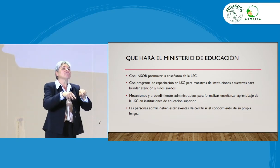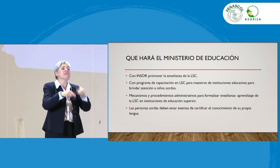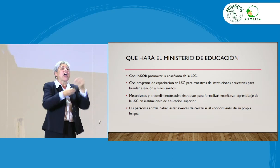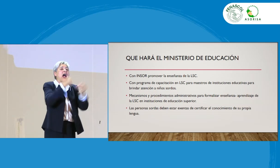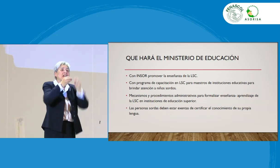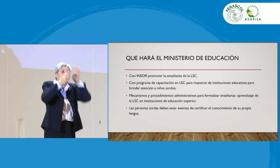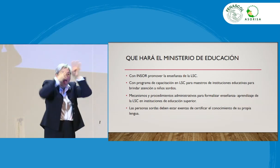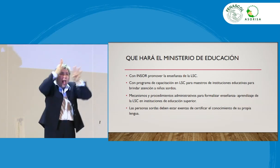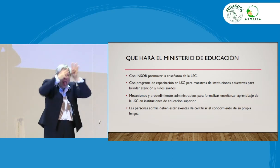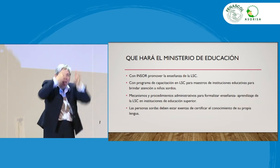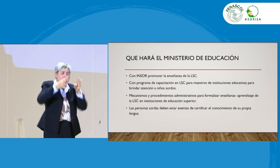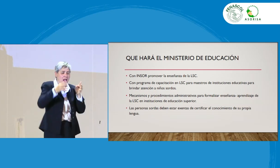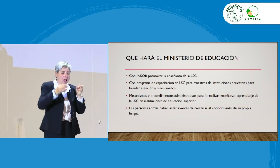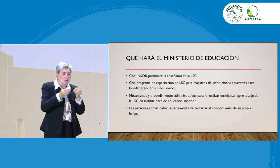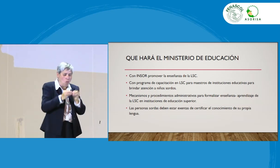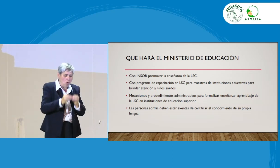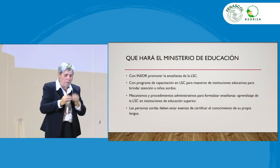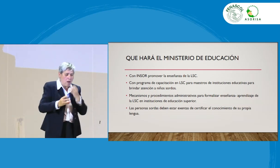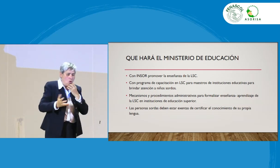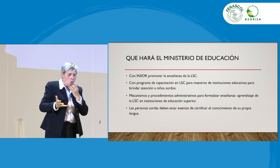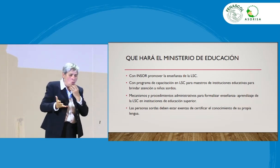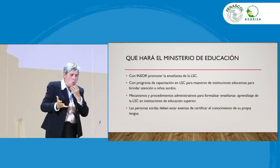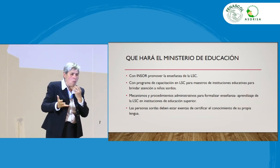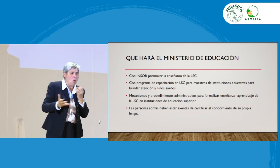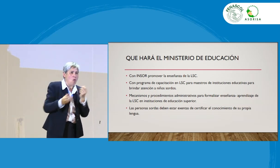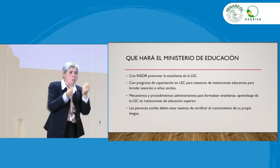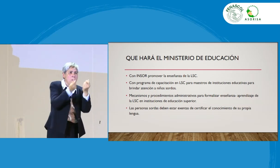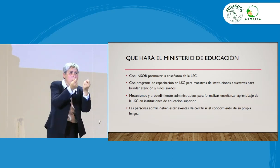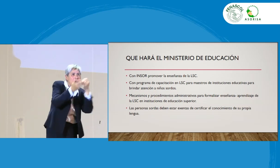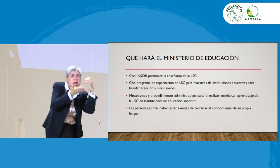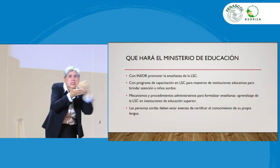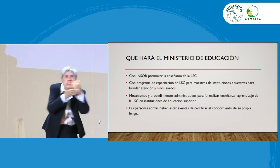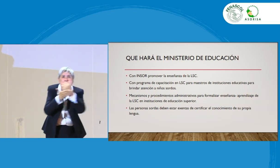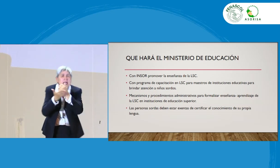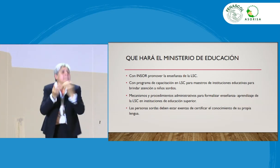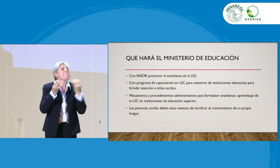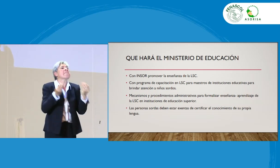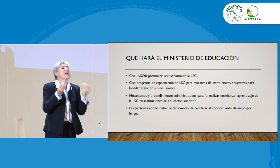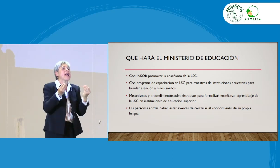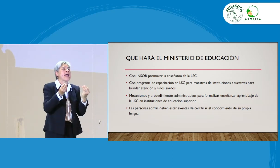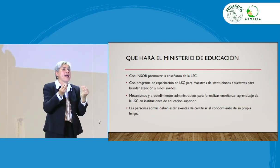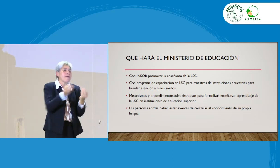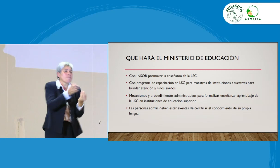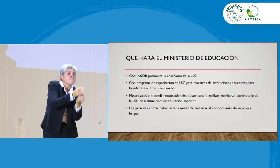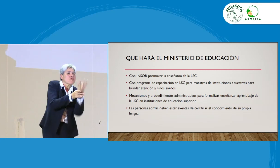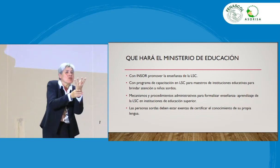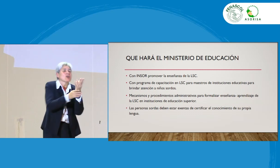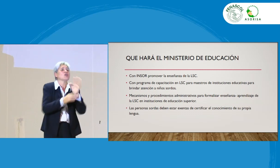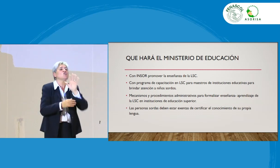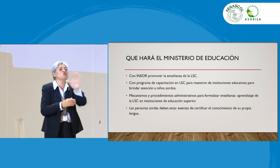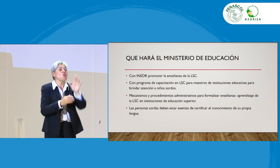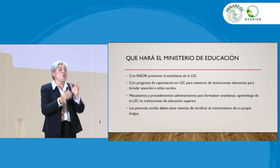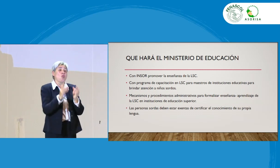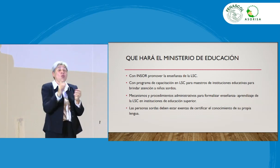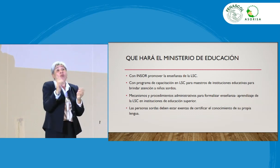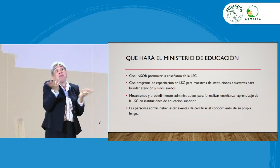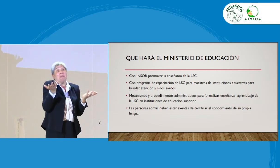tema de la creación y la realización del recoger presupuesto para, no sé, digamos, en las